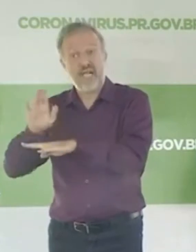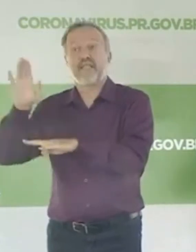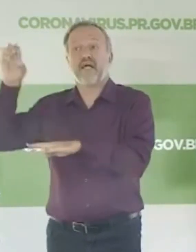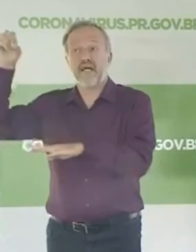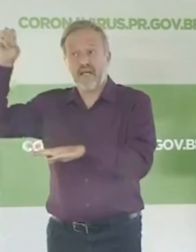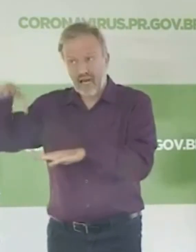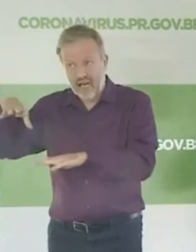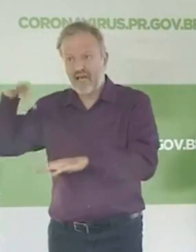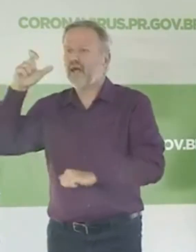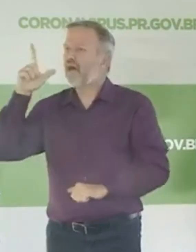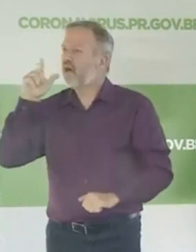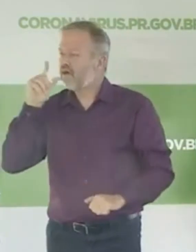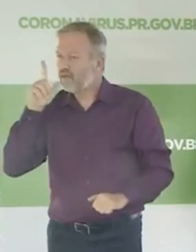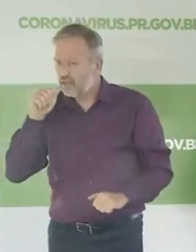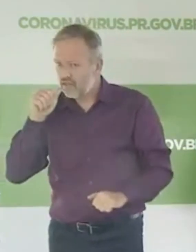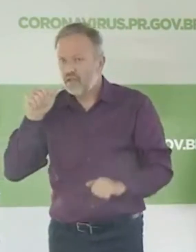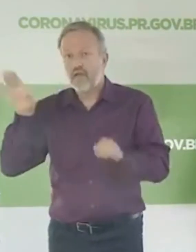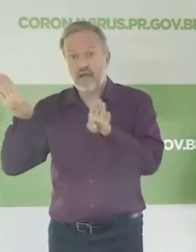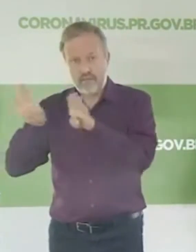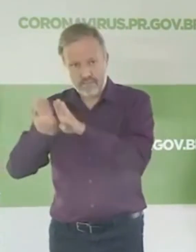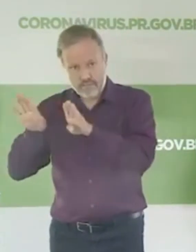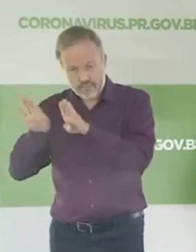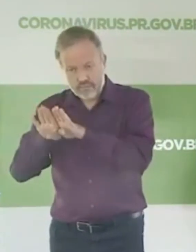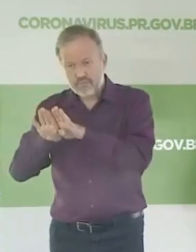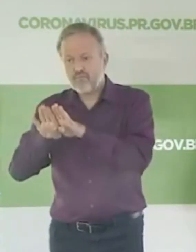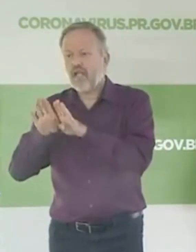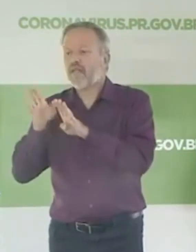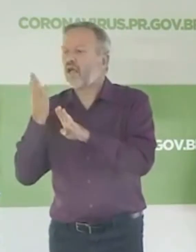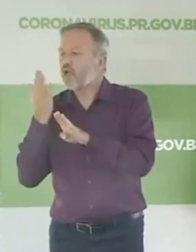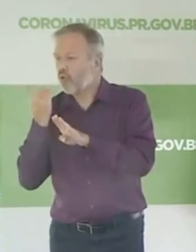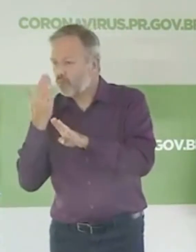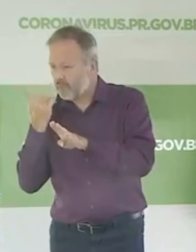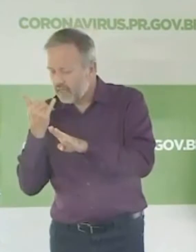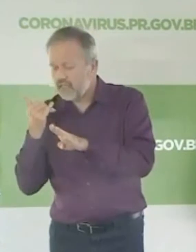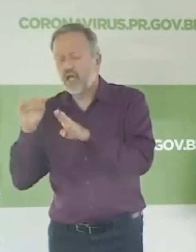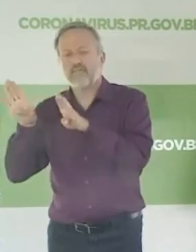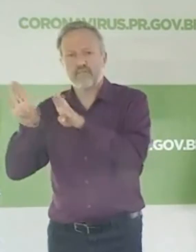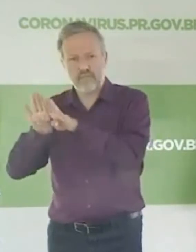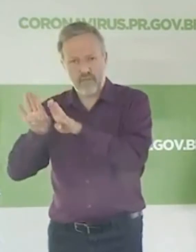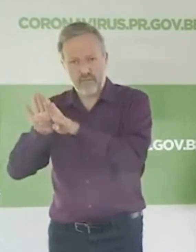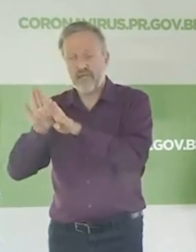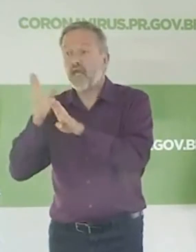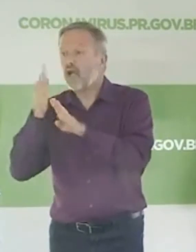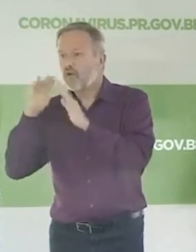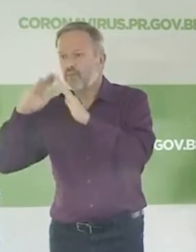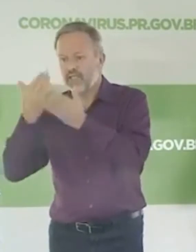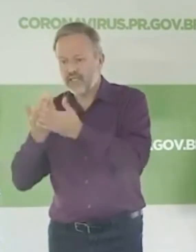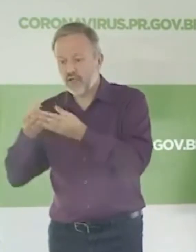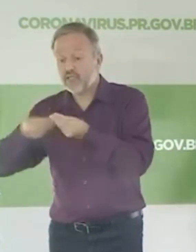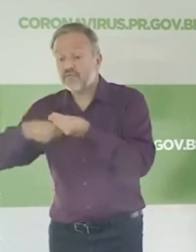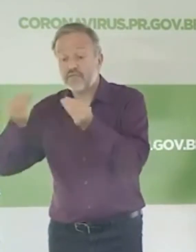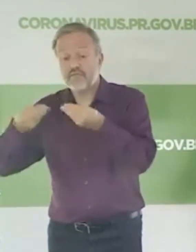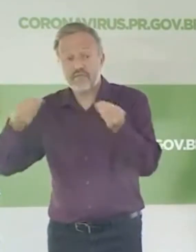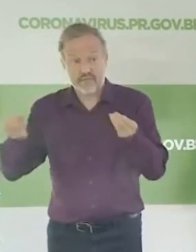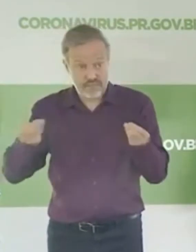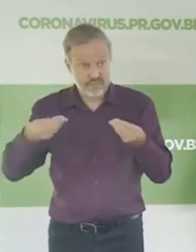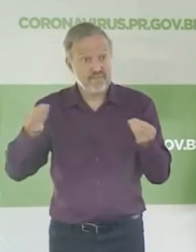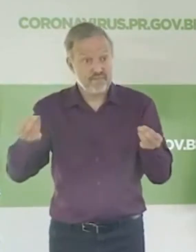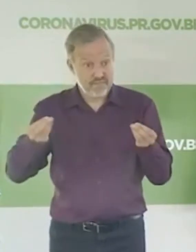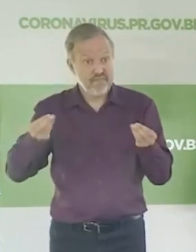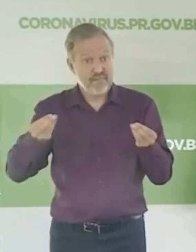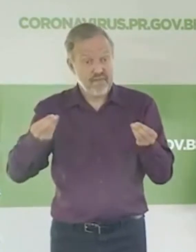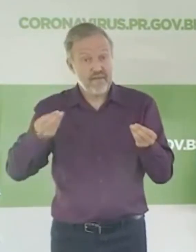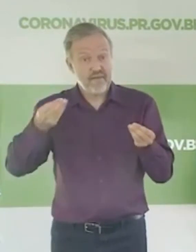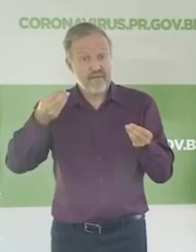água, da questão da compra da agricultura familiar, da merenda escolar, que nós vamos distribuir para 320 mil famílias, nós